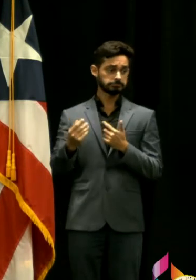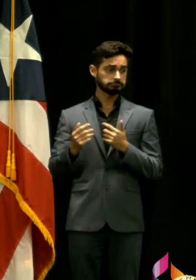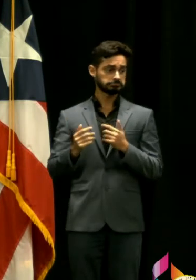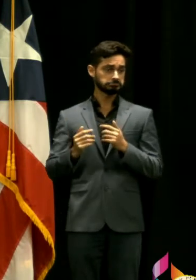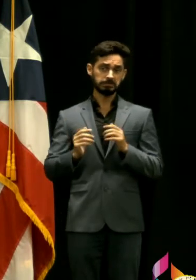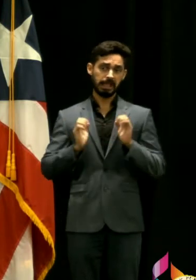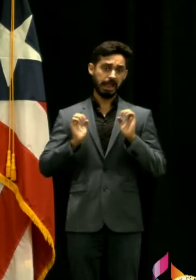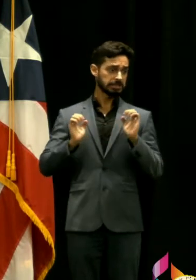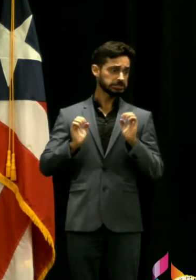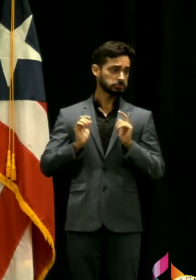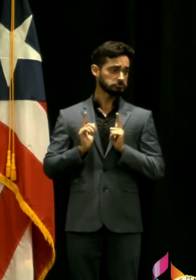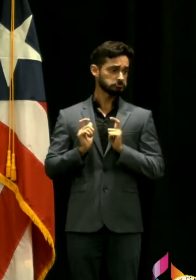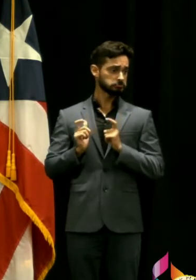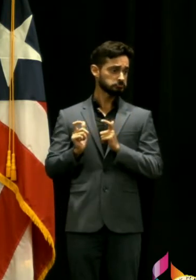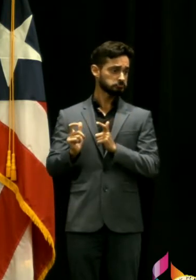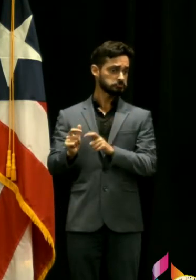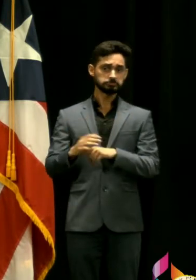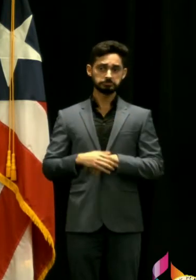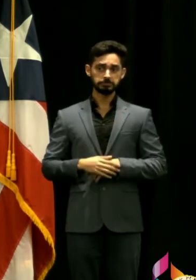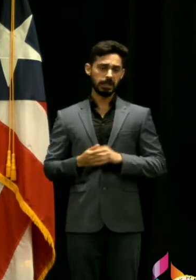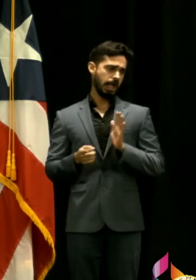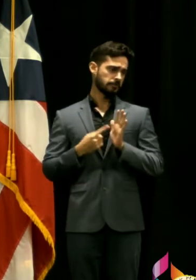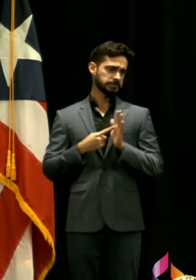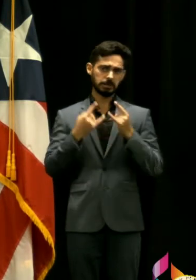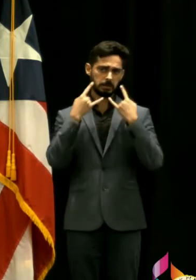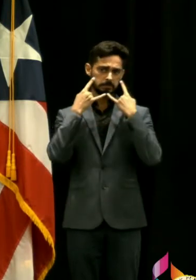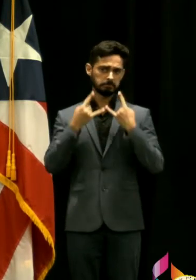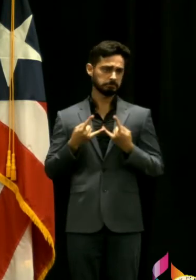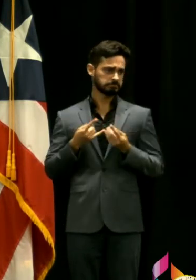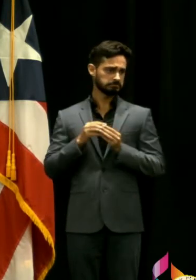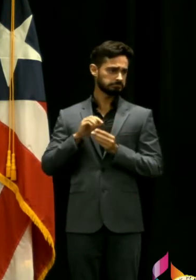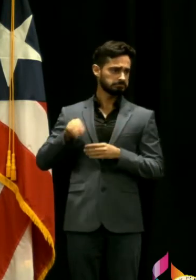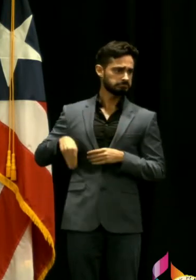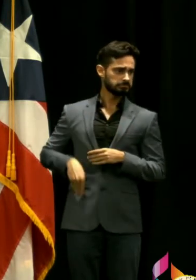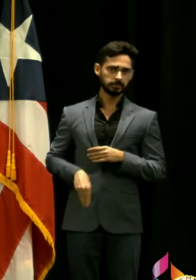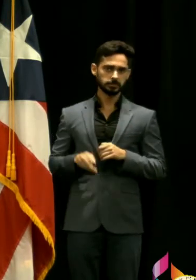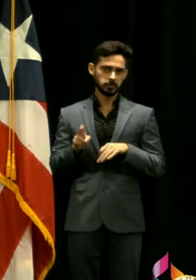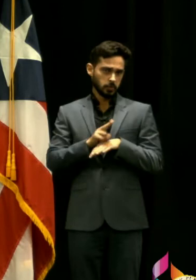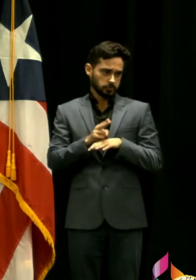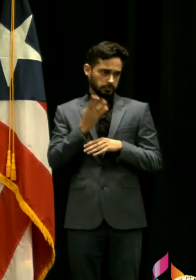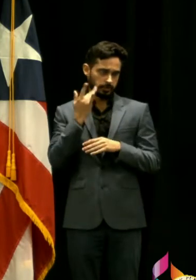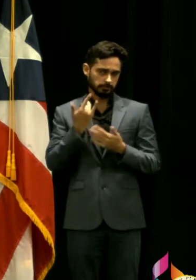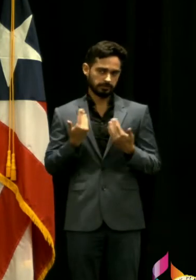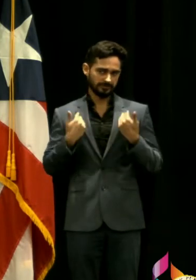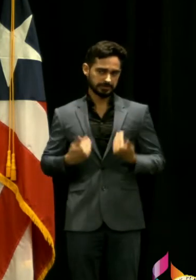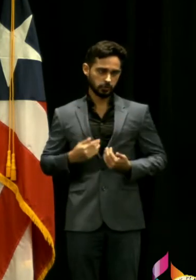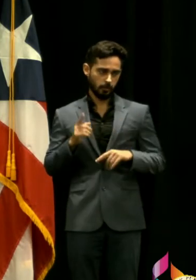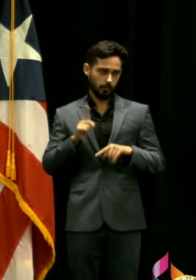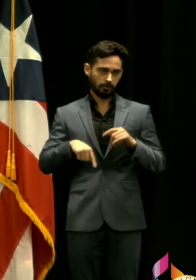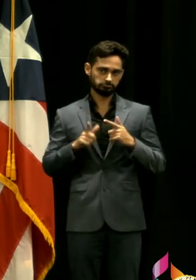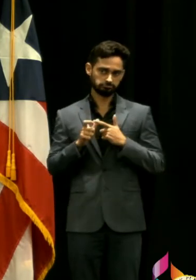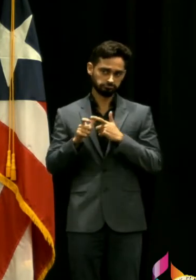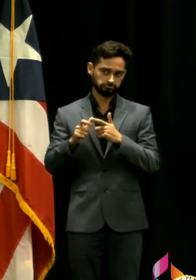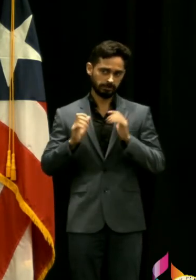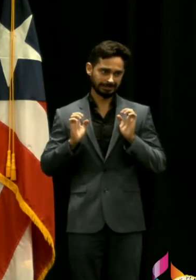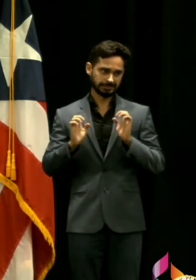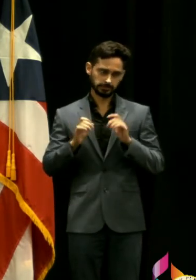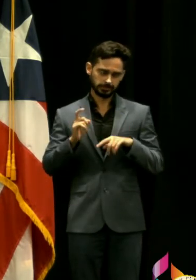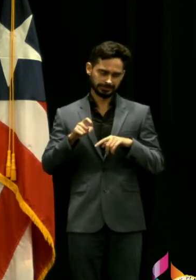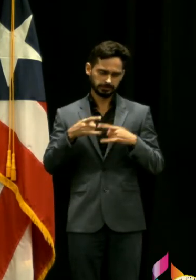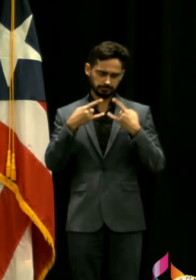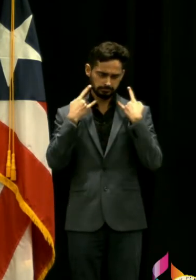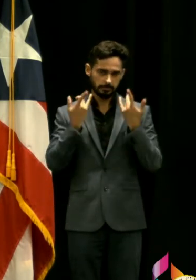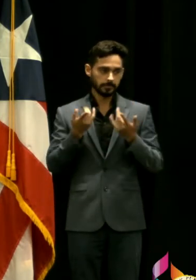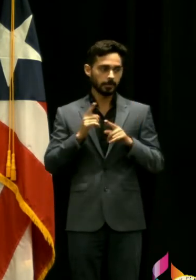en esa instancia puede ser que yo no la use porque físicamente no puedo utilizarla pero yo utilizo la mascarilla por